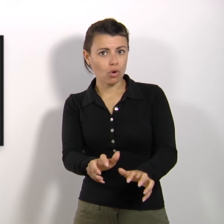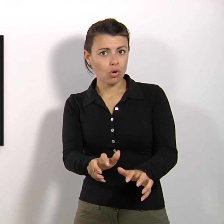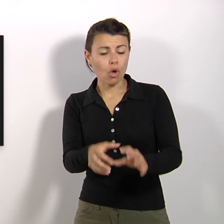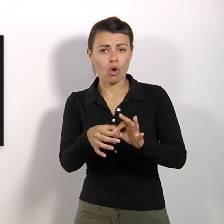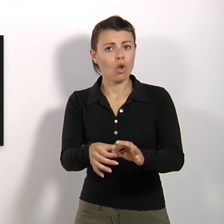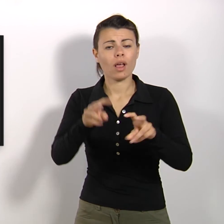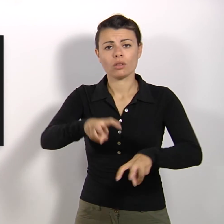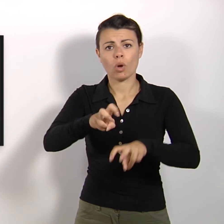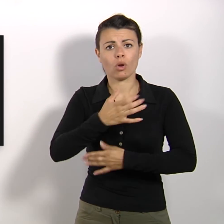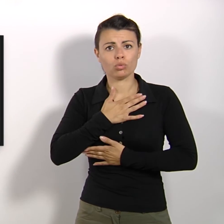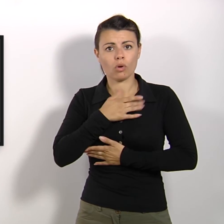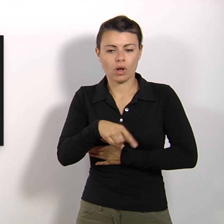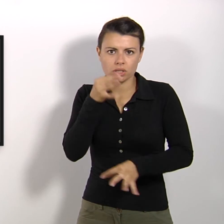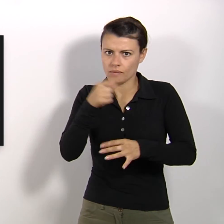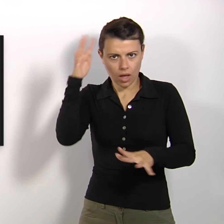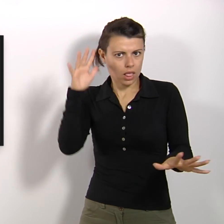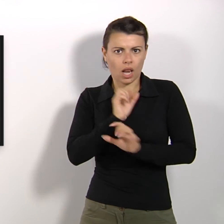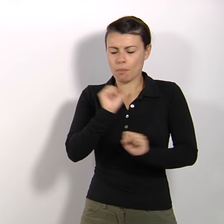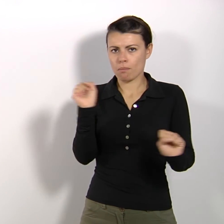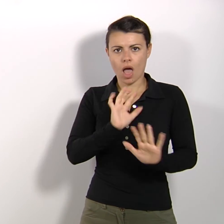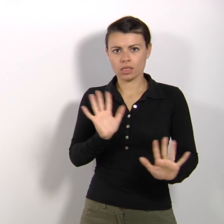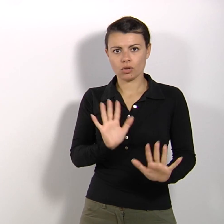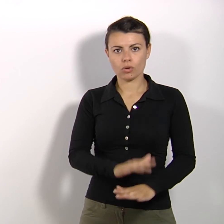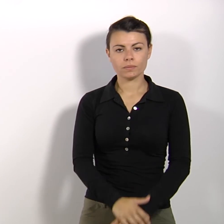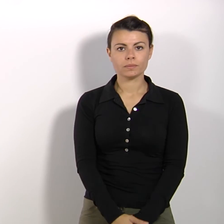nostra agricoltura, il che sarebbe drammatico.